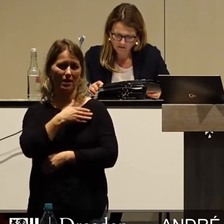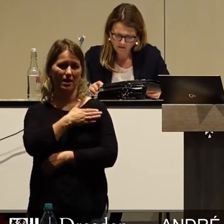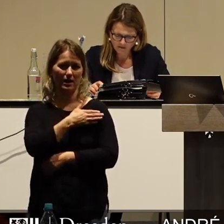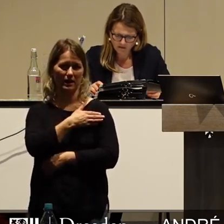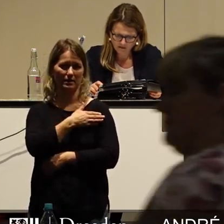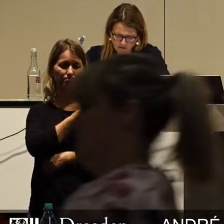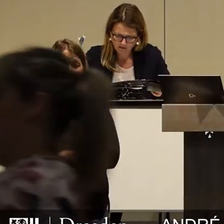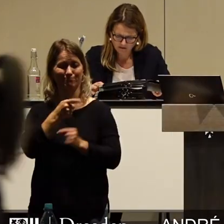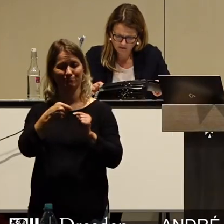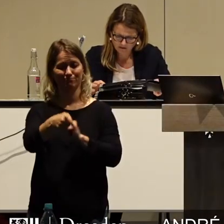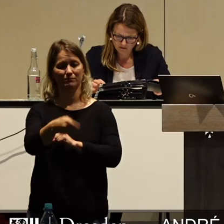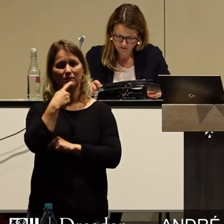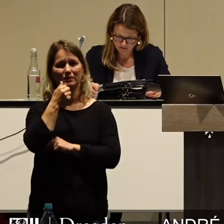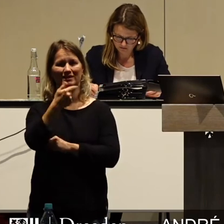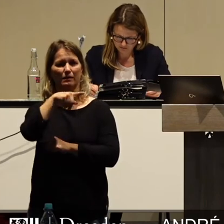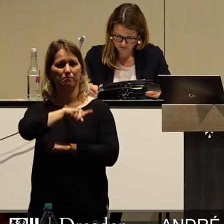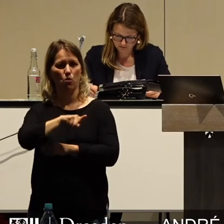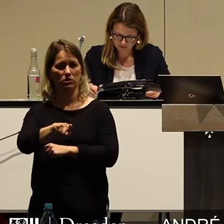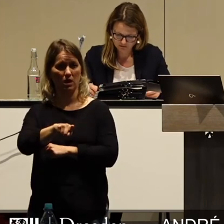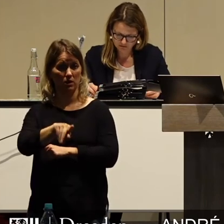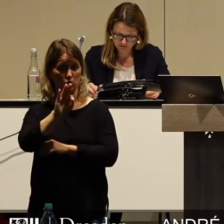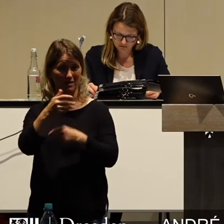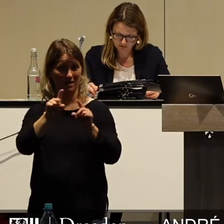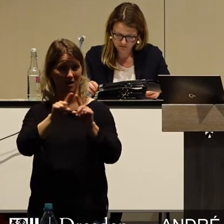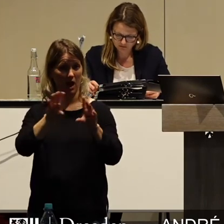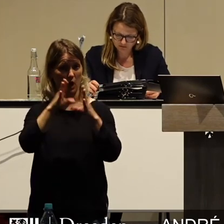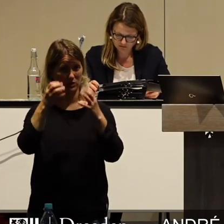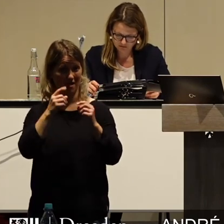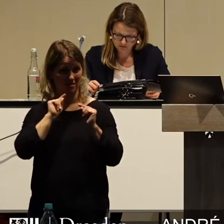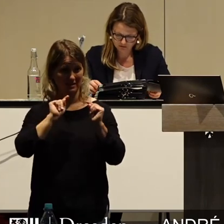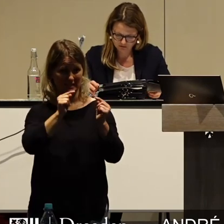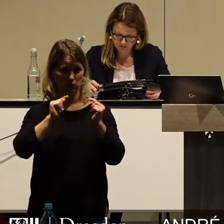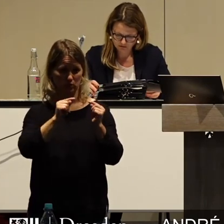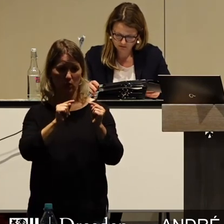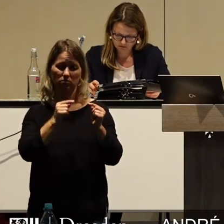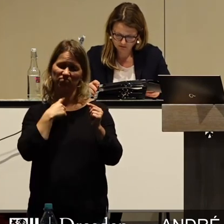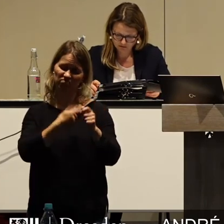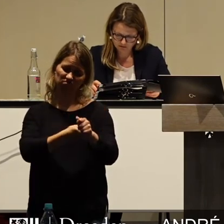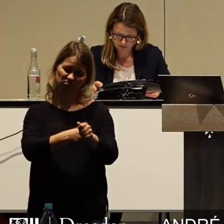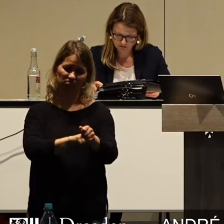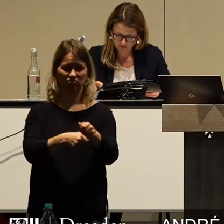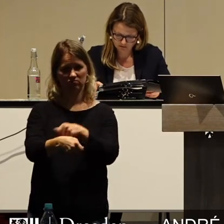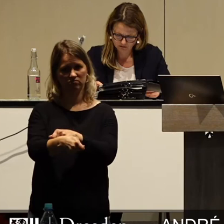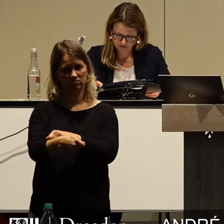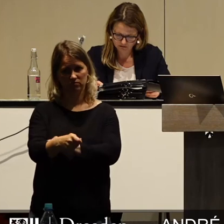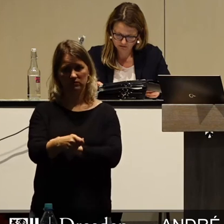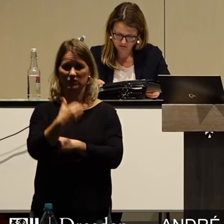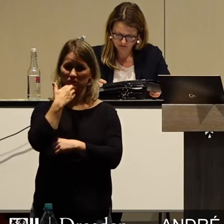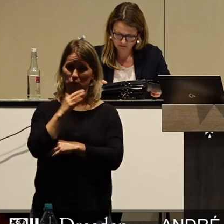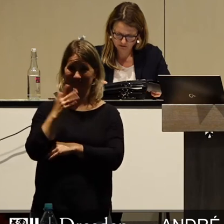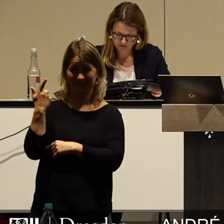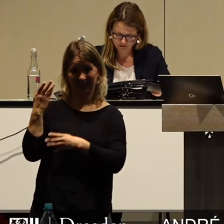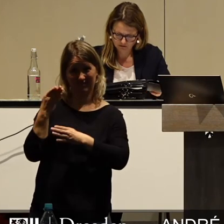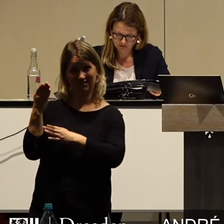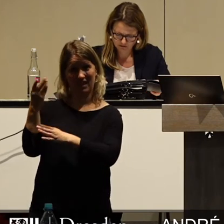kommenden Monaten im Rahmen der Haushaltsdiskussion mit ganzer Kraft dafür einsetzen, diesen falschen